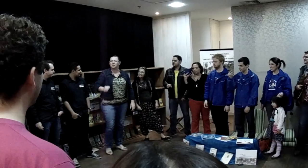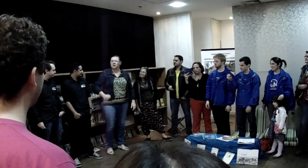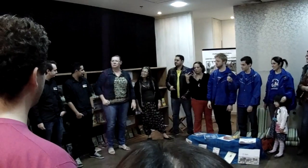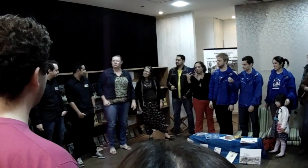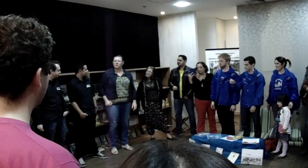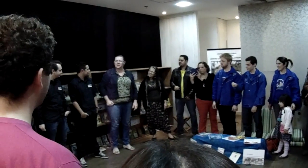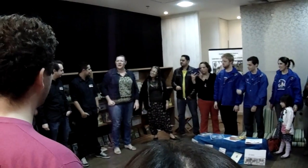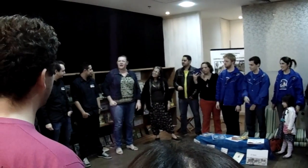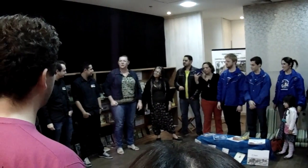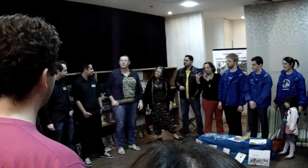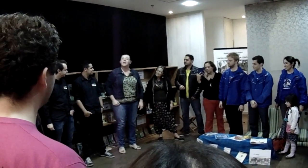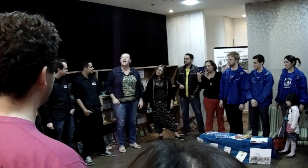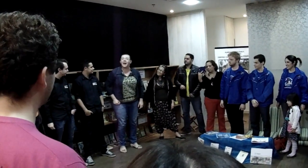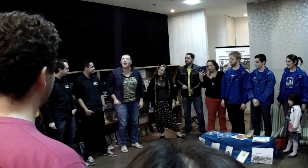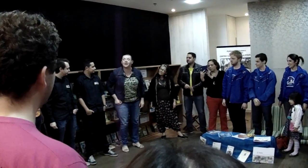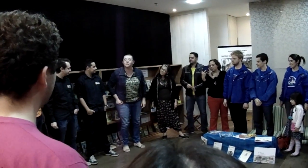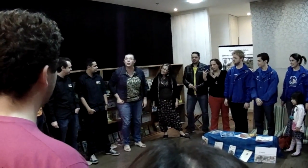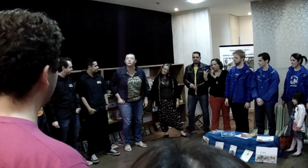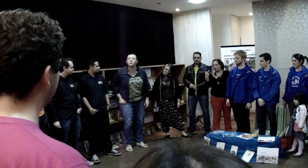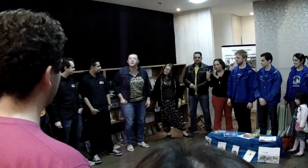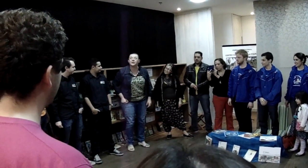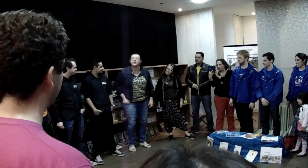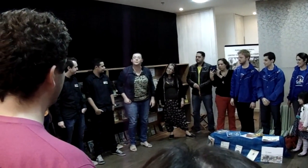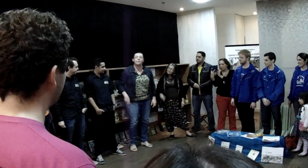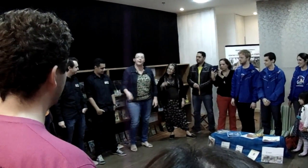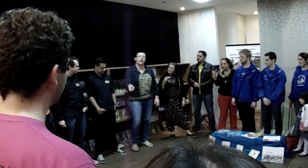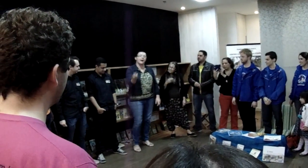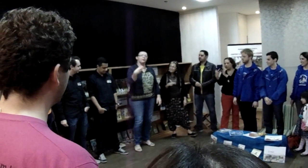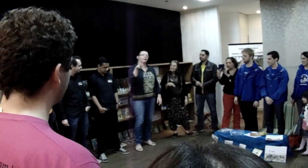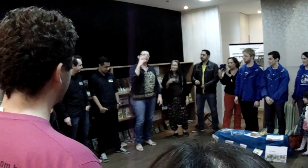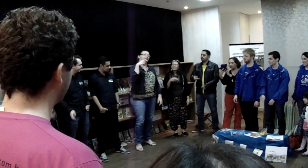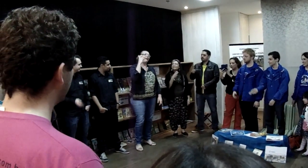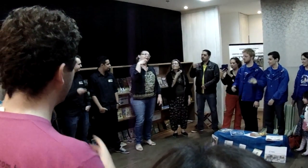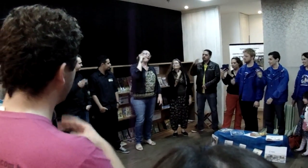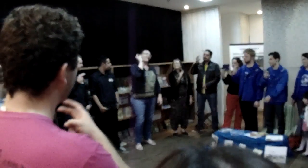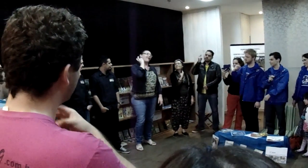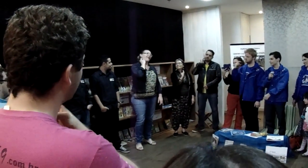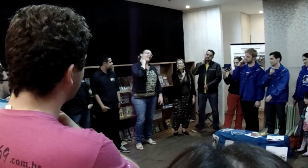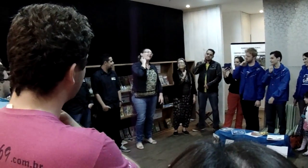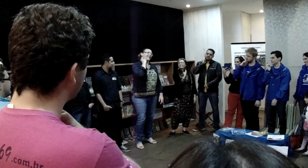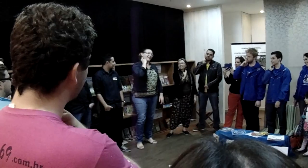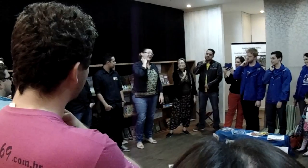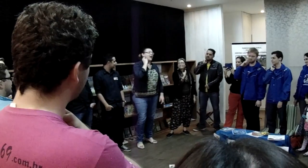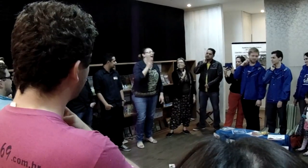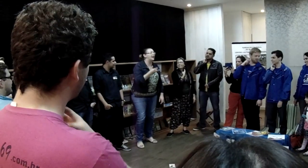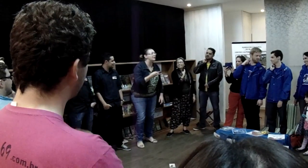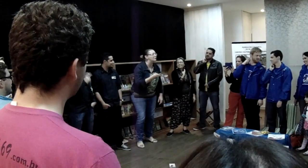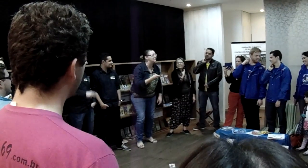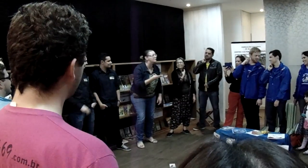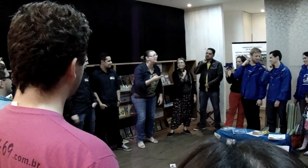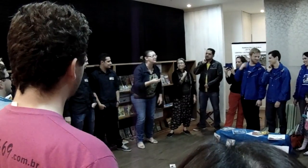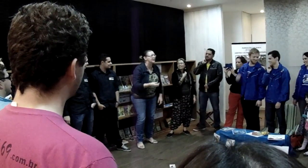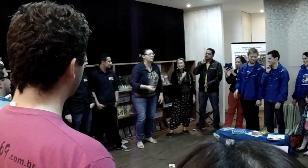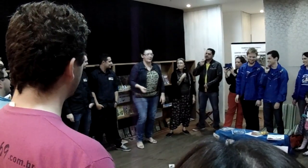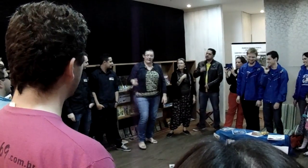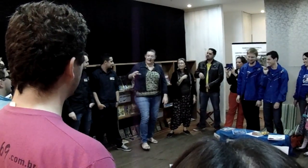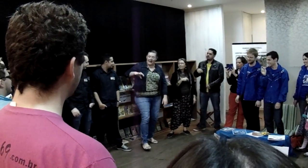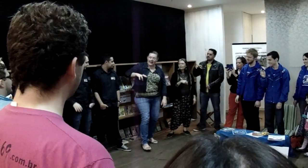engoliu um tucano, ela engoliu um tucano pra pegar o... Ciceto, engoliu um morcego pra pegar